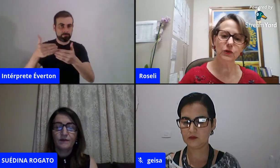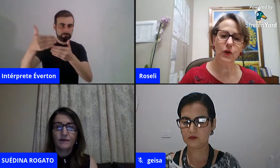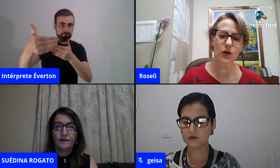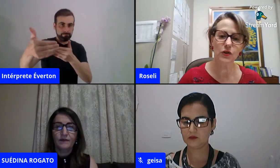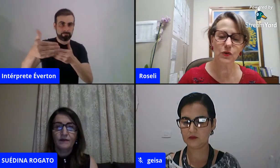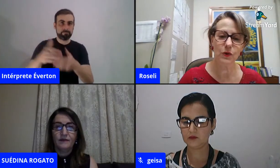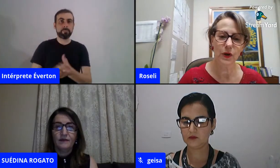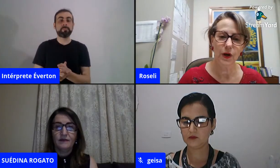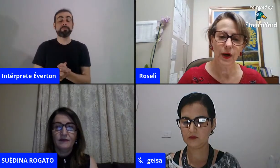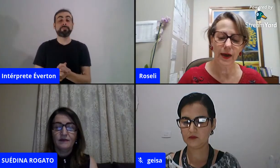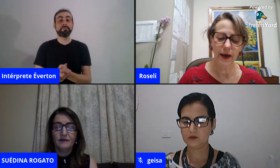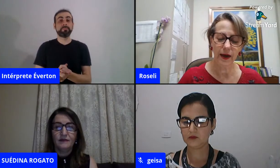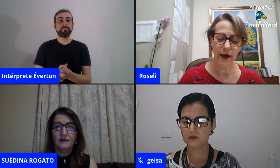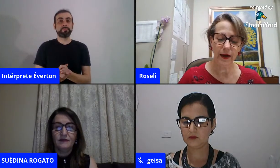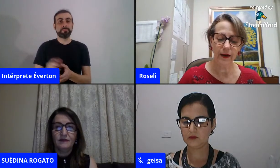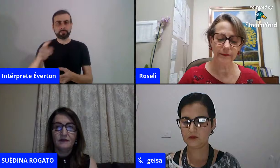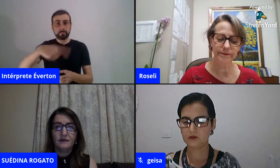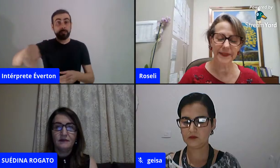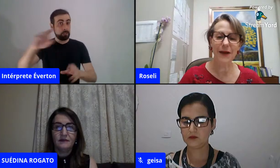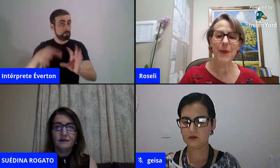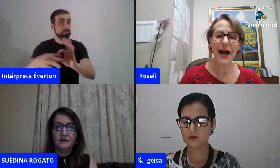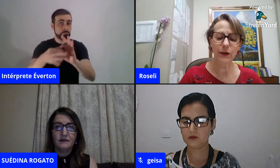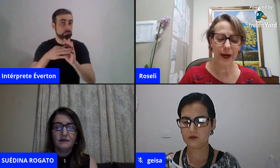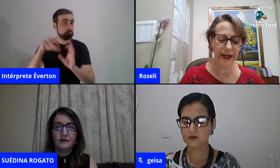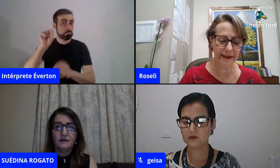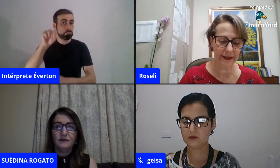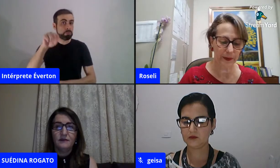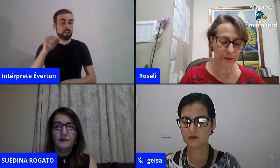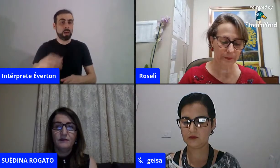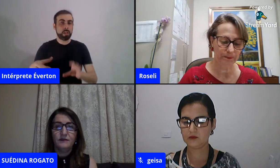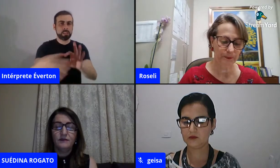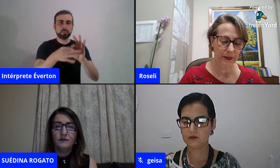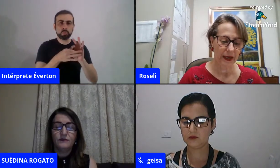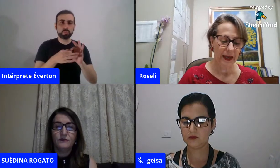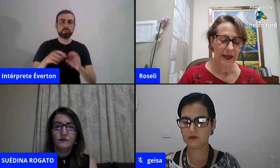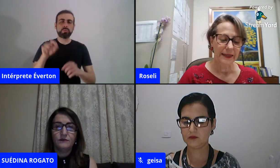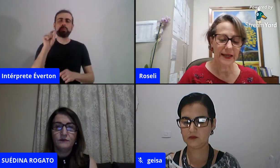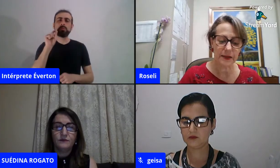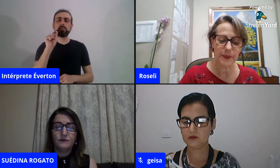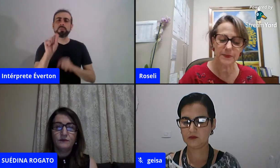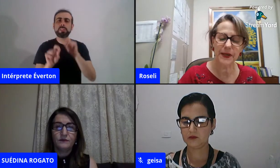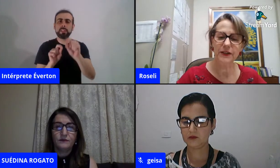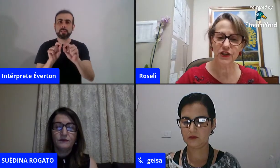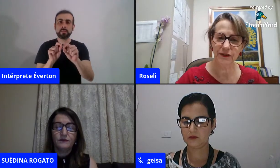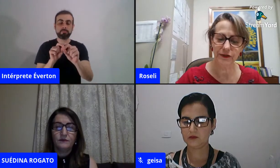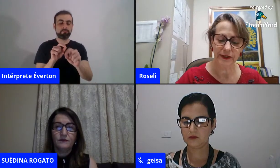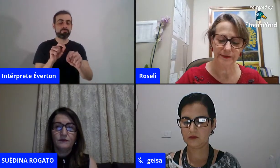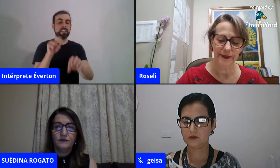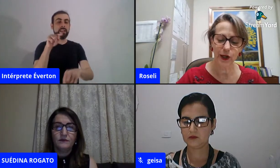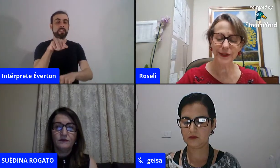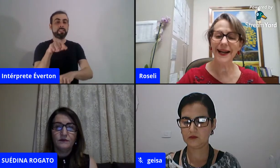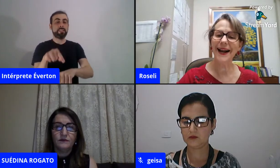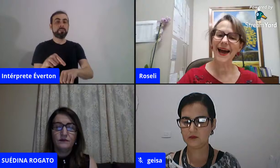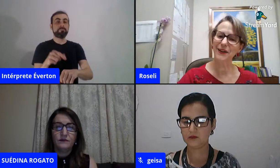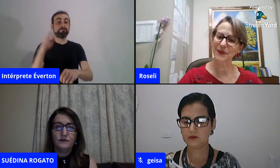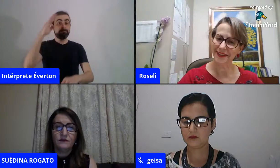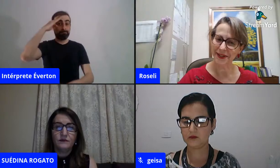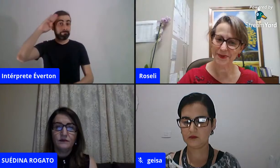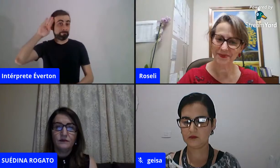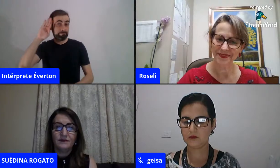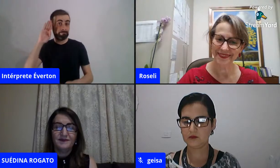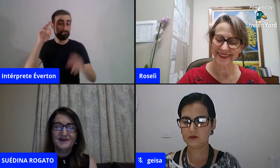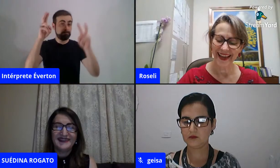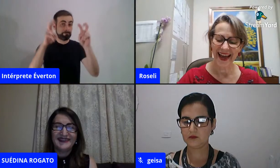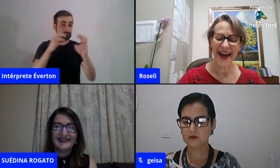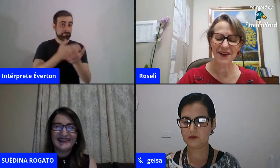parte do nosso trabalho acadêmico. Nessa perspectiva, eu declaro,